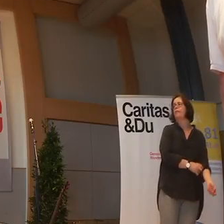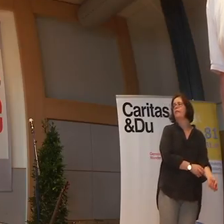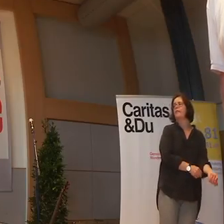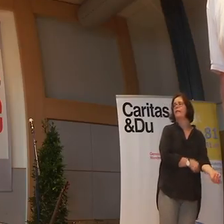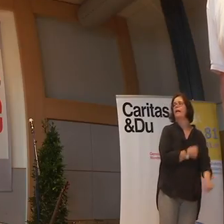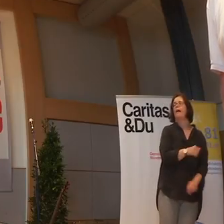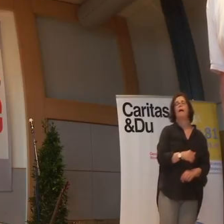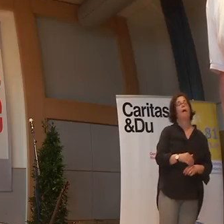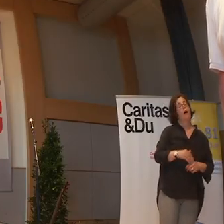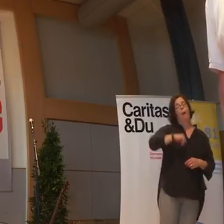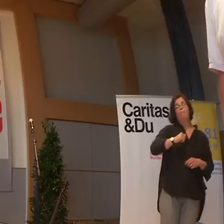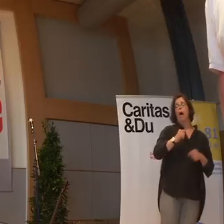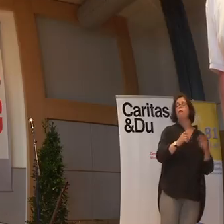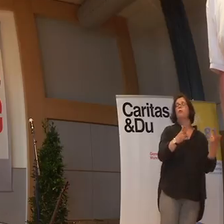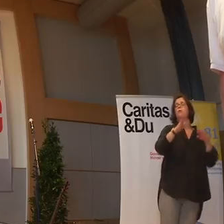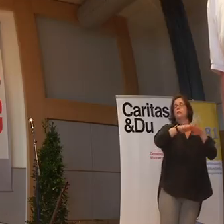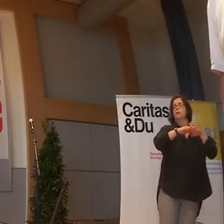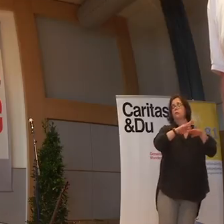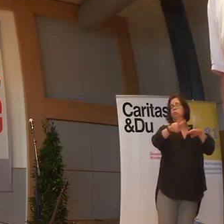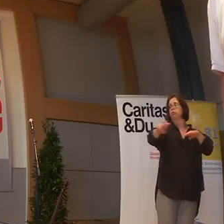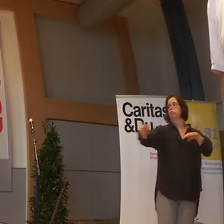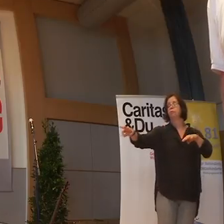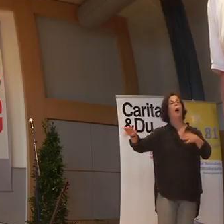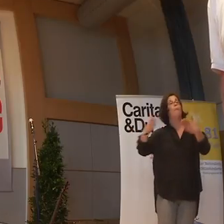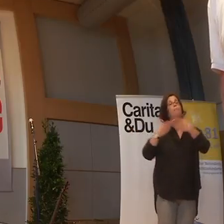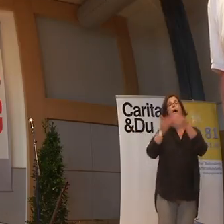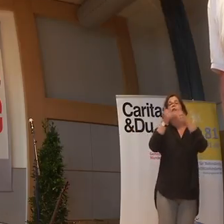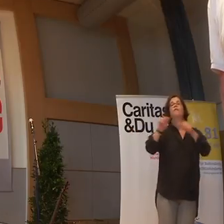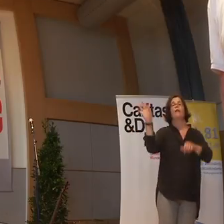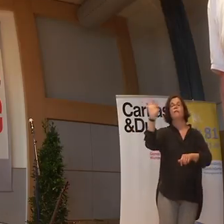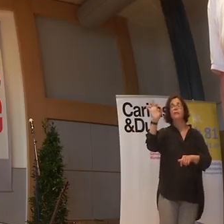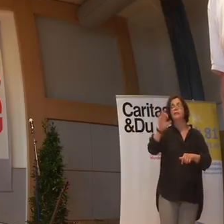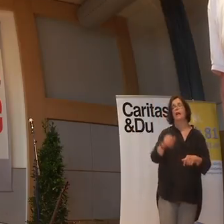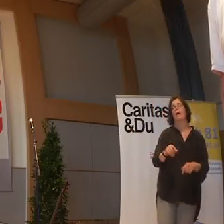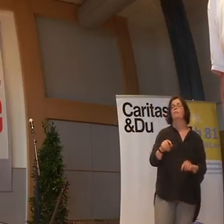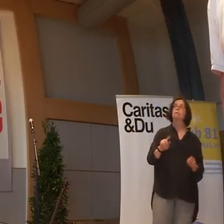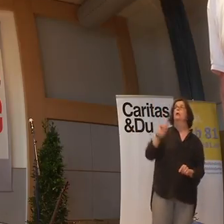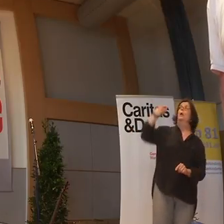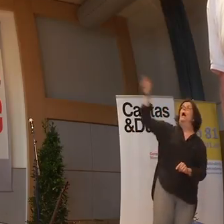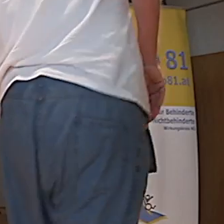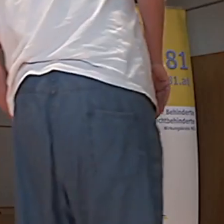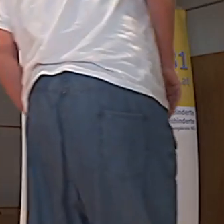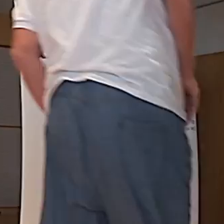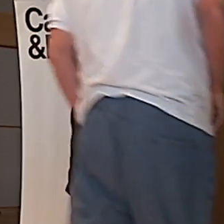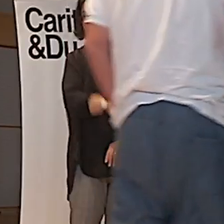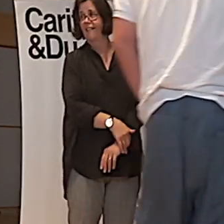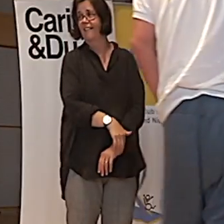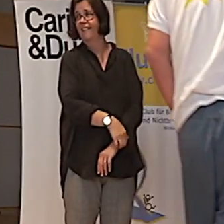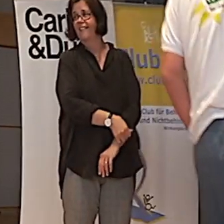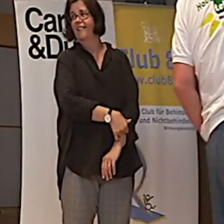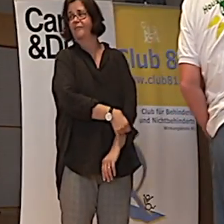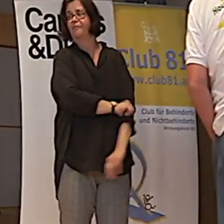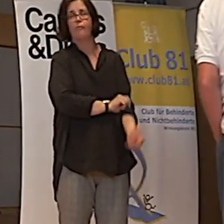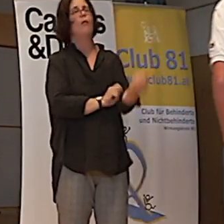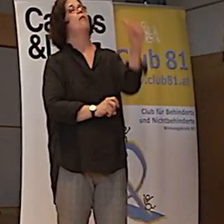der Bar steht und lautet Barruck. Und das barrierefreie Klo, ist auf der einen Seite von der Bar. Gut, ich